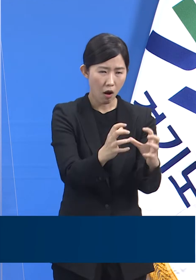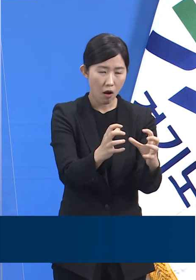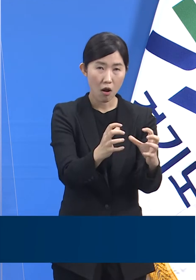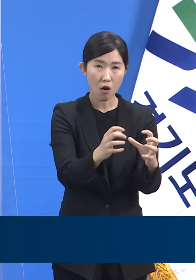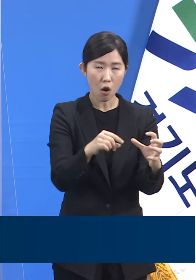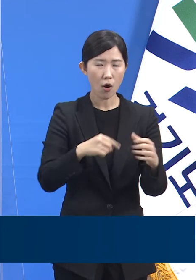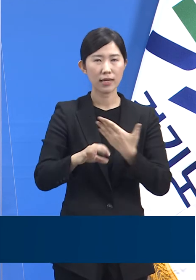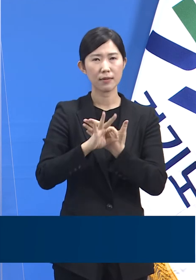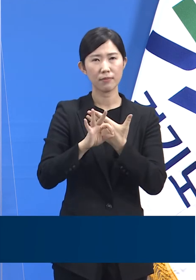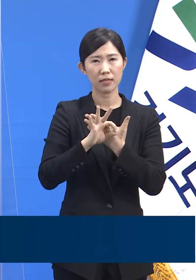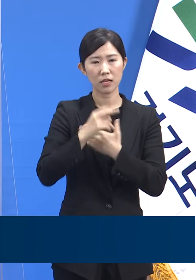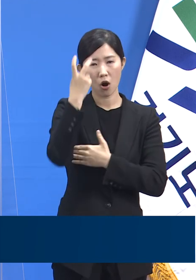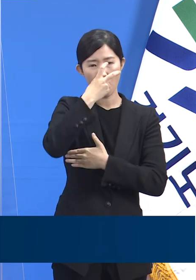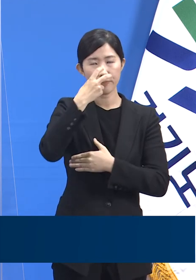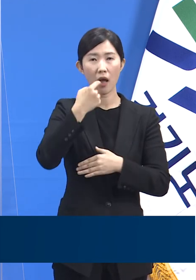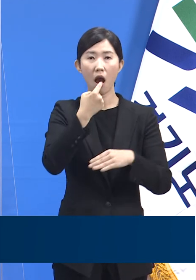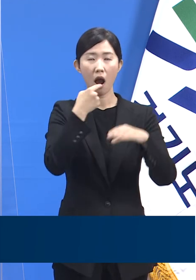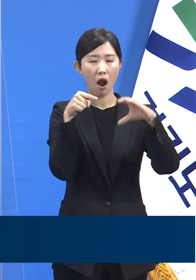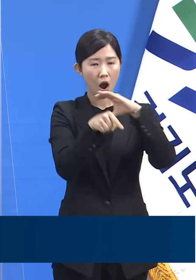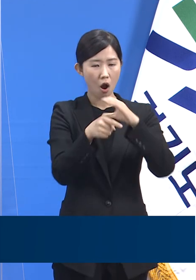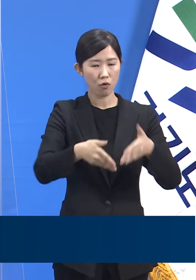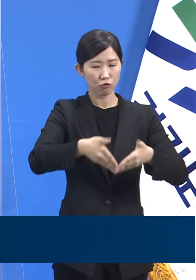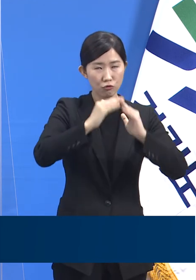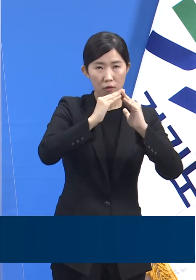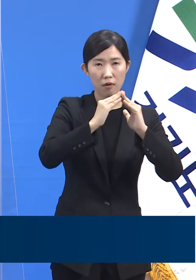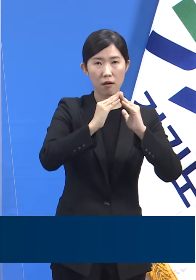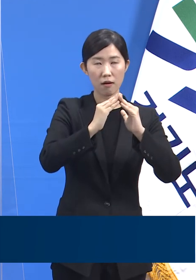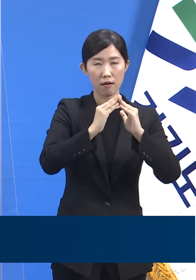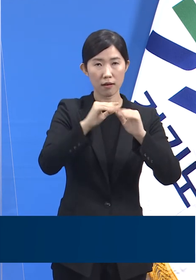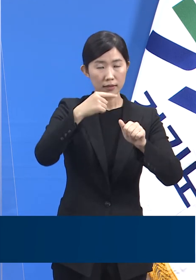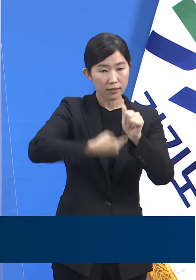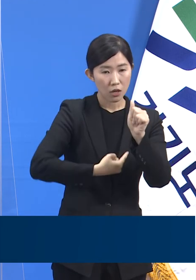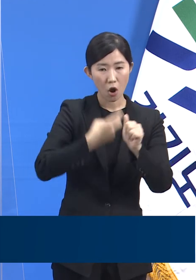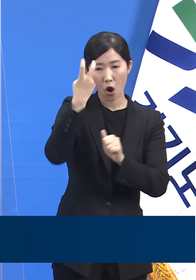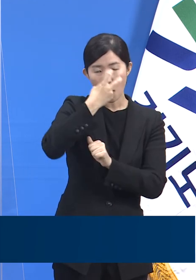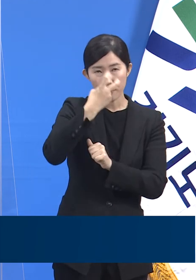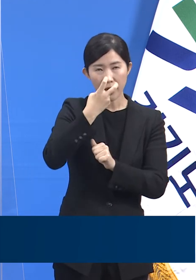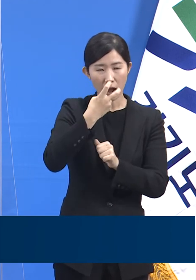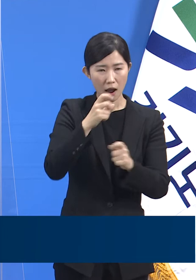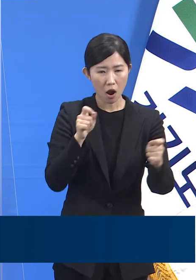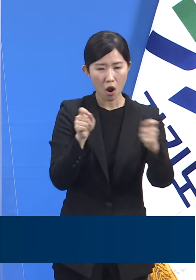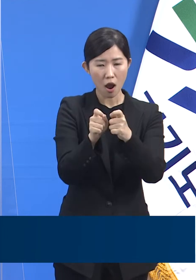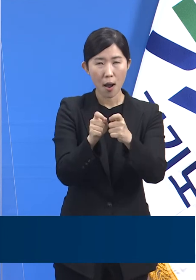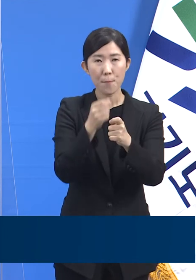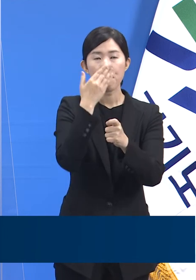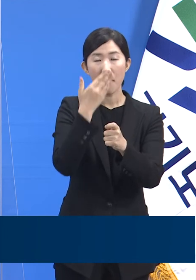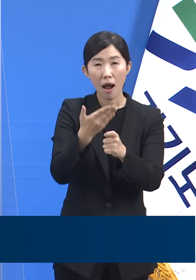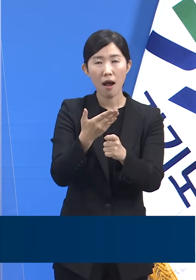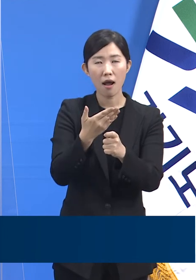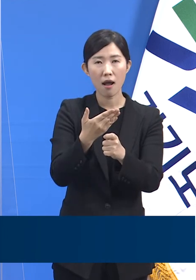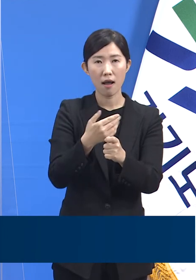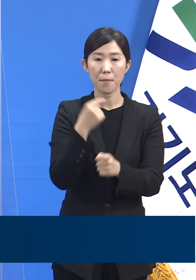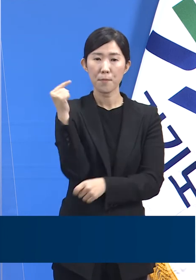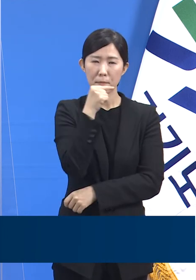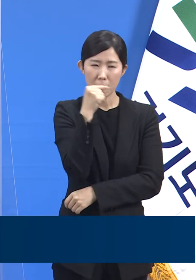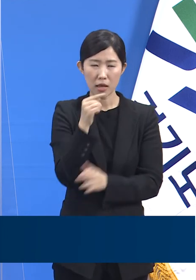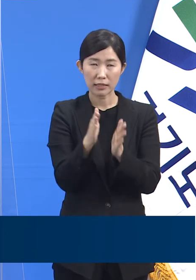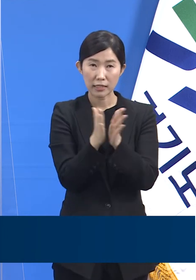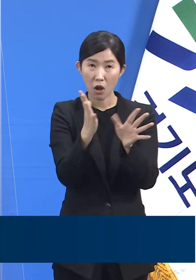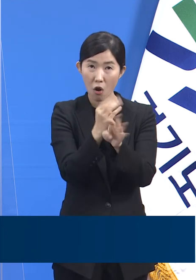확보하는 등 검사 접근성을 높인 정책을 본격적으로 강화하기 시작한 날짜는 2월